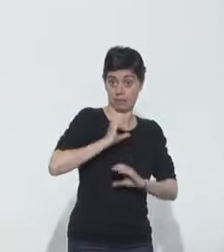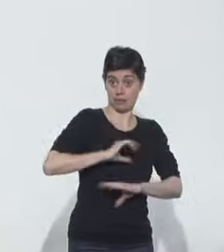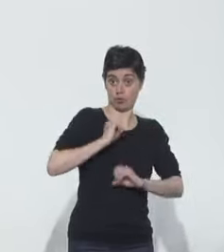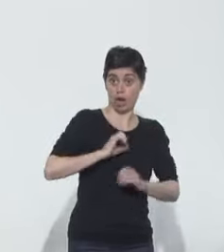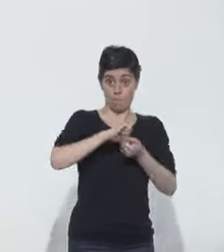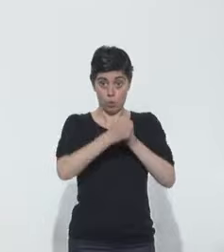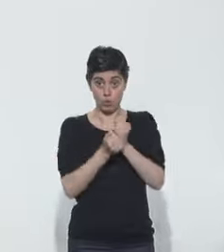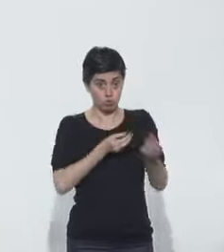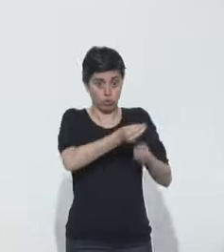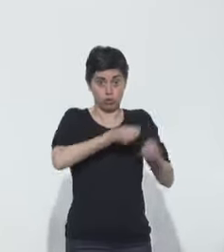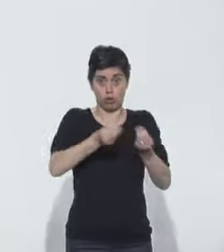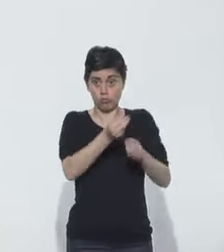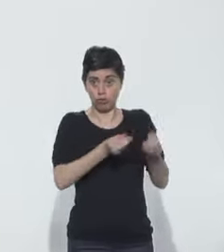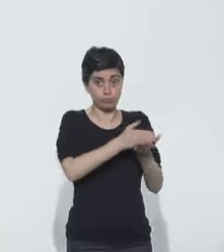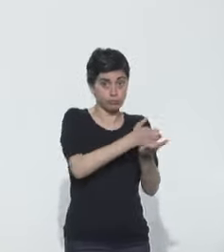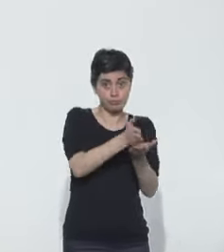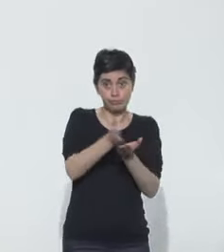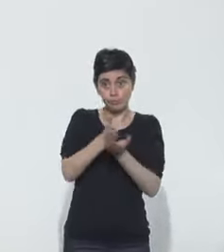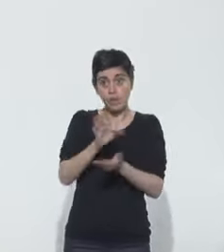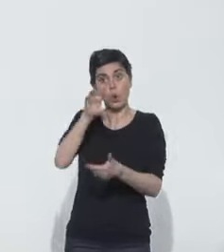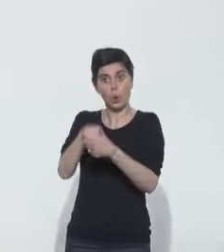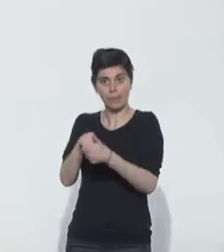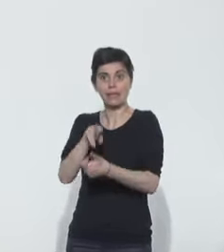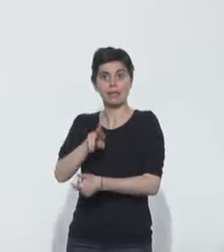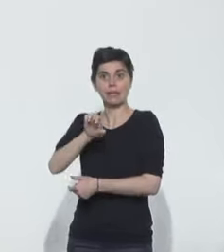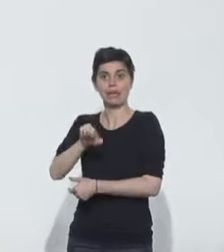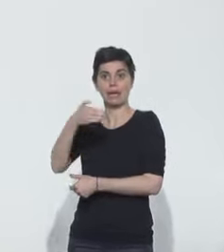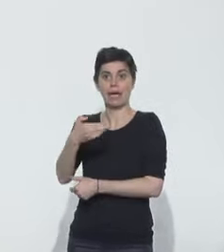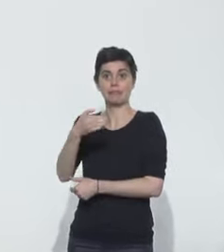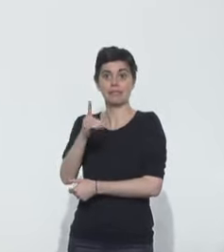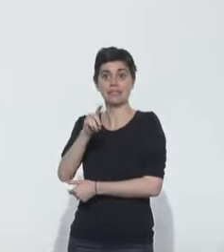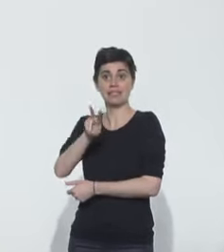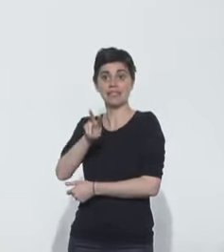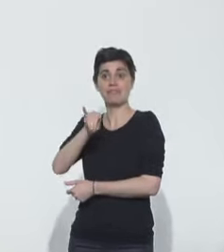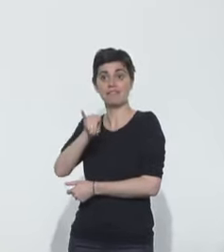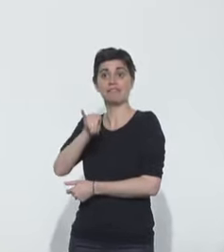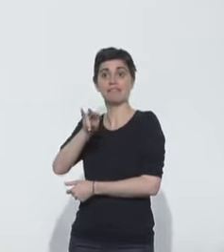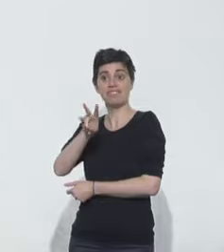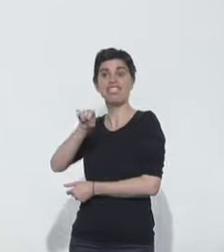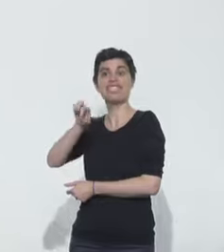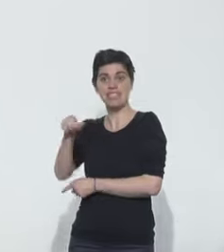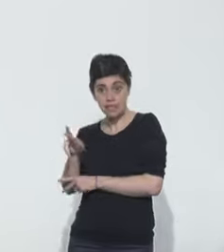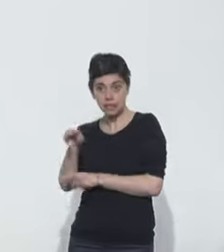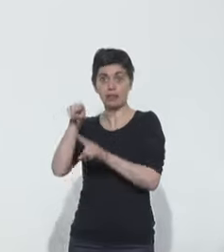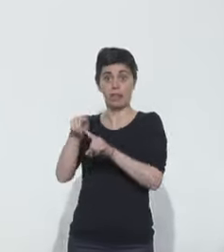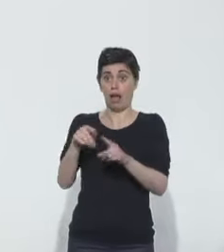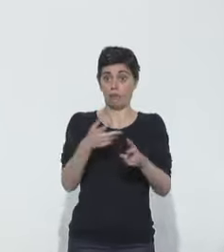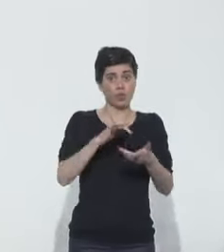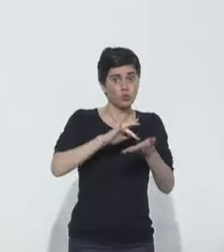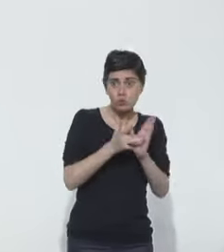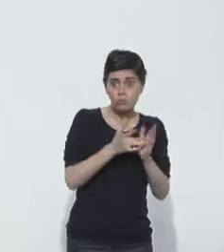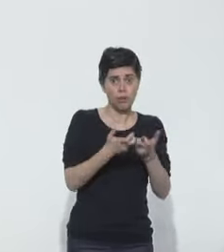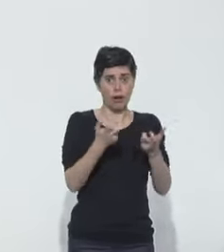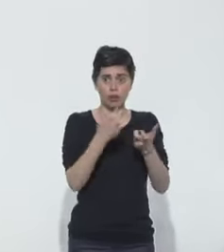différentes molécules, dont le remdesivir qui est un antiviral, mais il y a aussi des antirétroviraux, y a des antibiotiques, y a des anti-inflammatoires, il y des